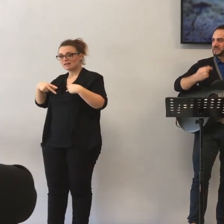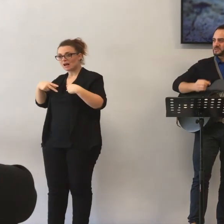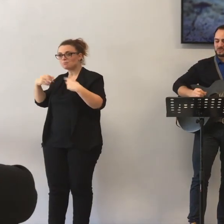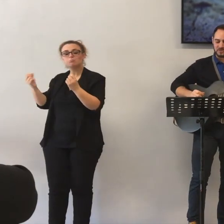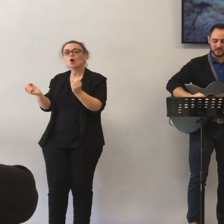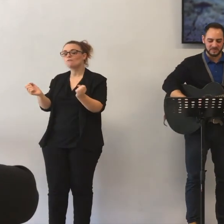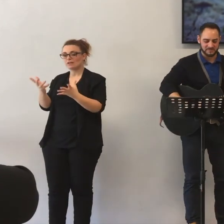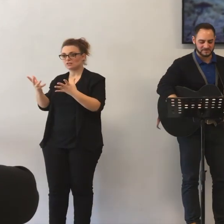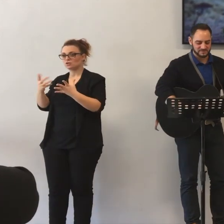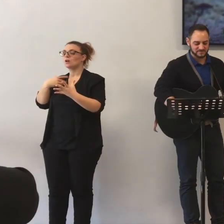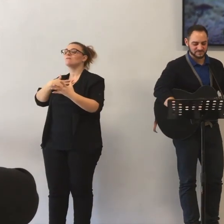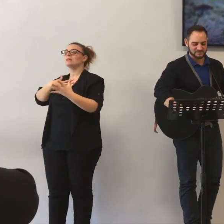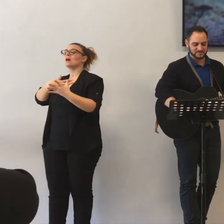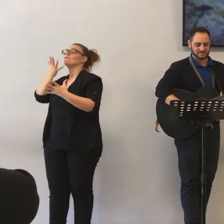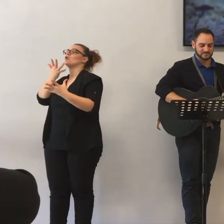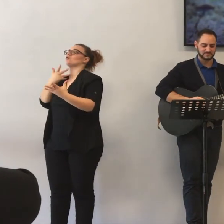mia tiglia di genitore.